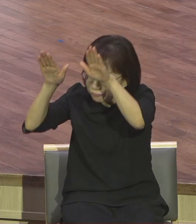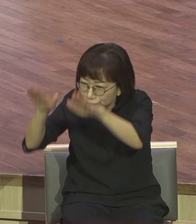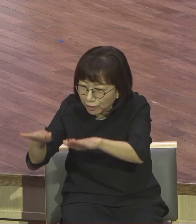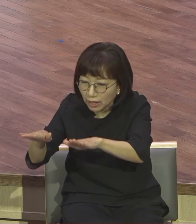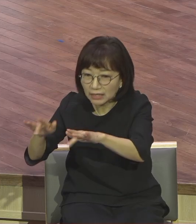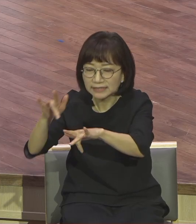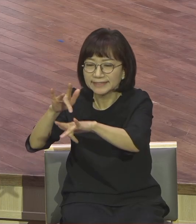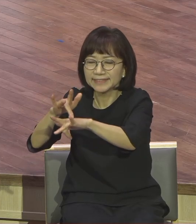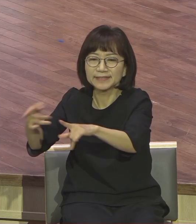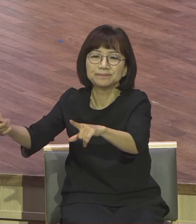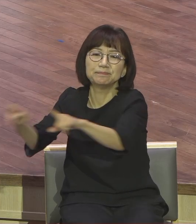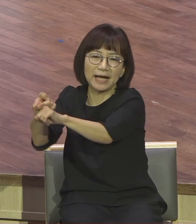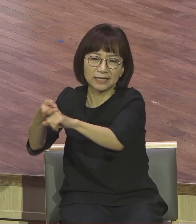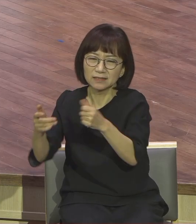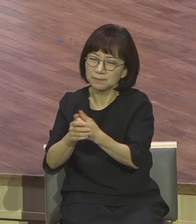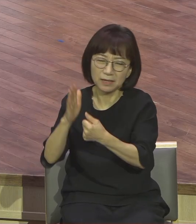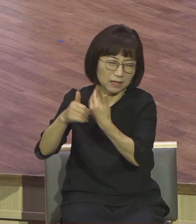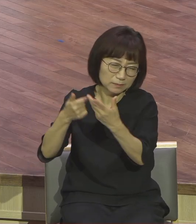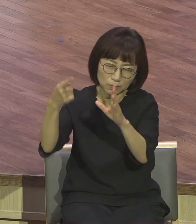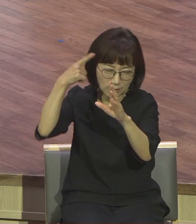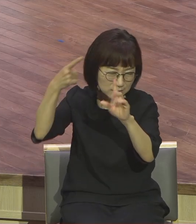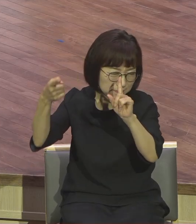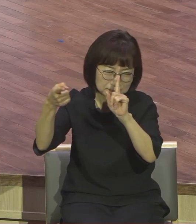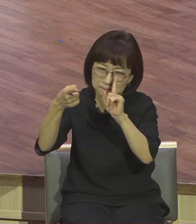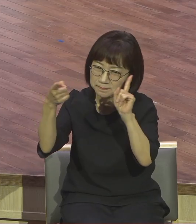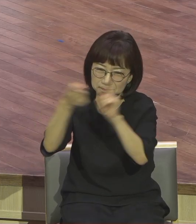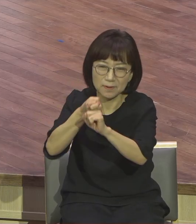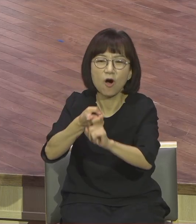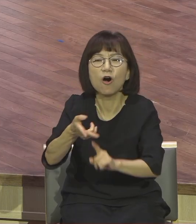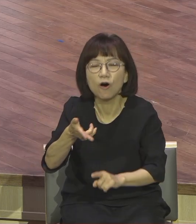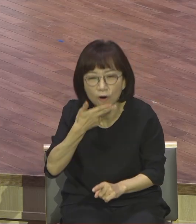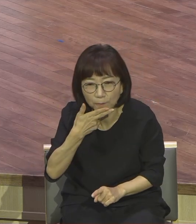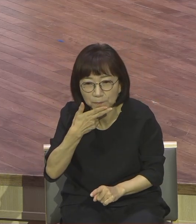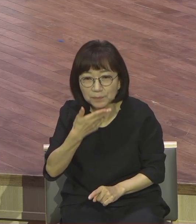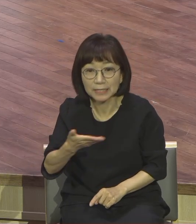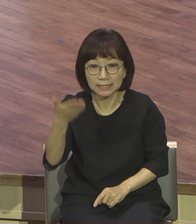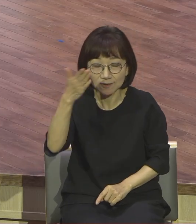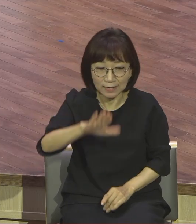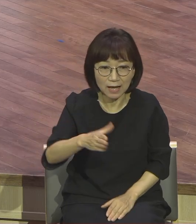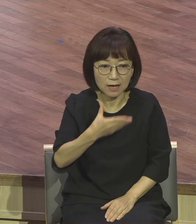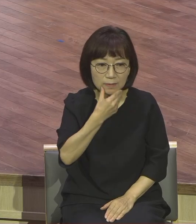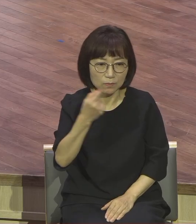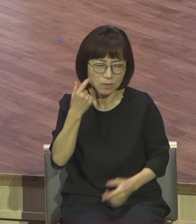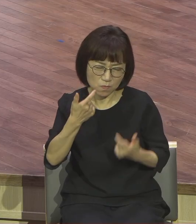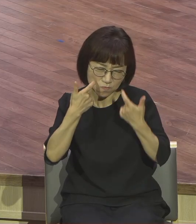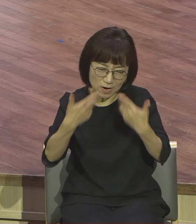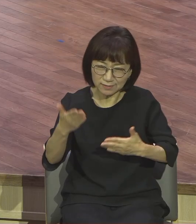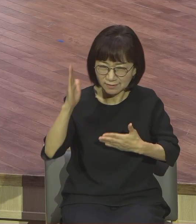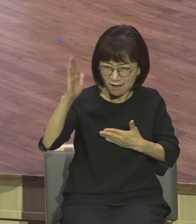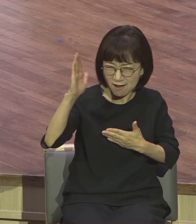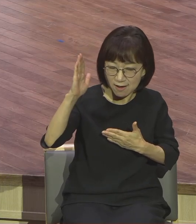있는데 오직 보건만 말하는 이 단체 하나님이 이 교회를 앞으로 두고 보세요